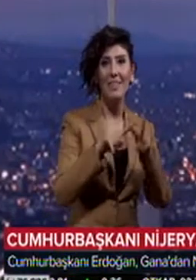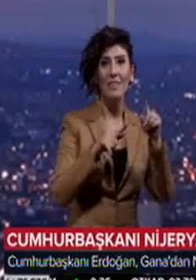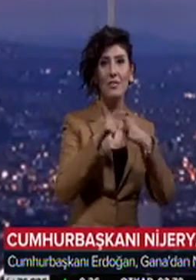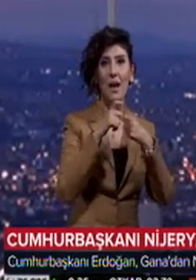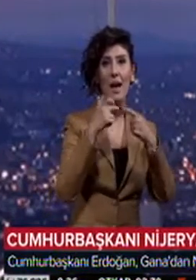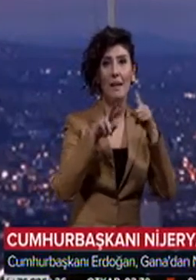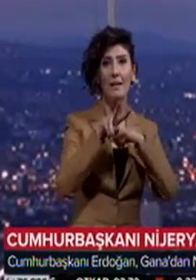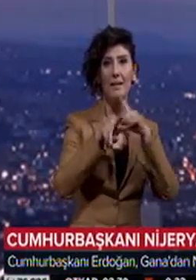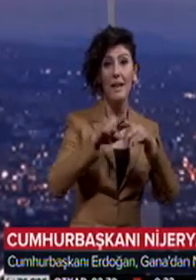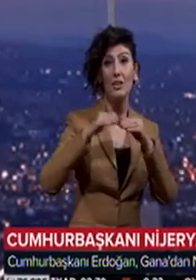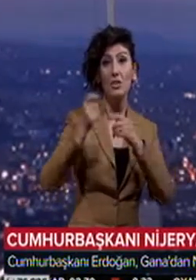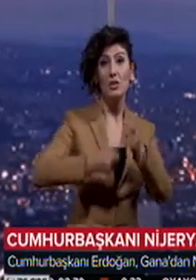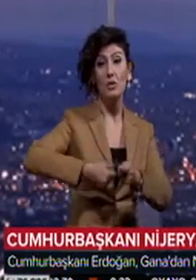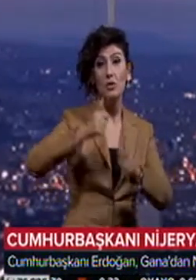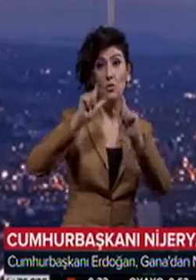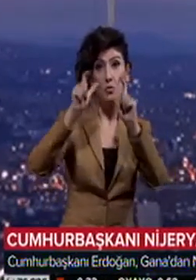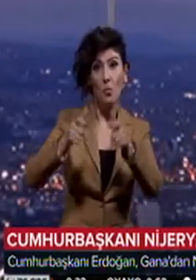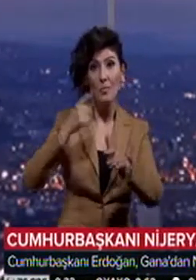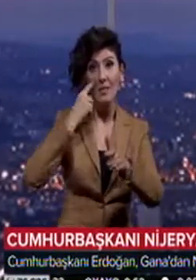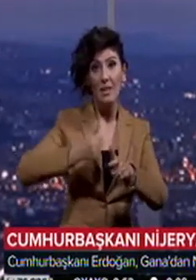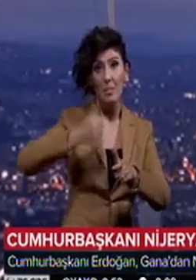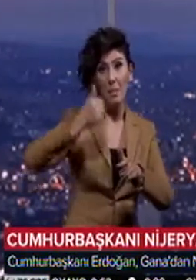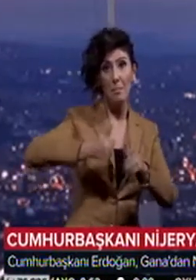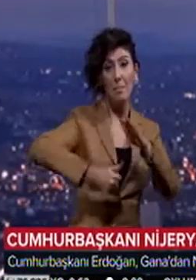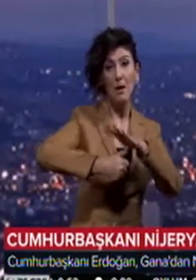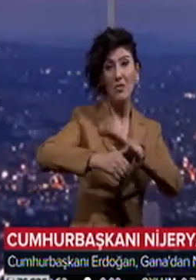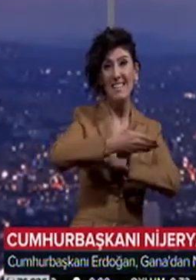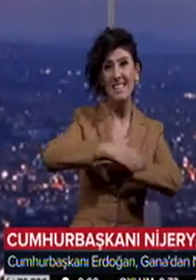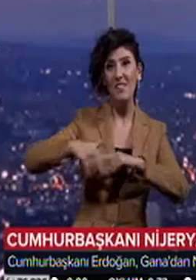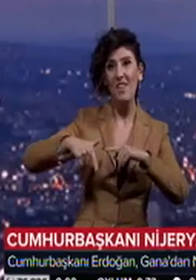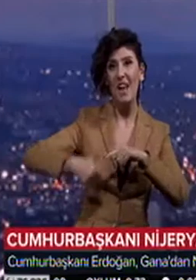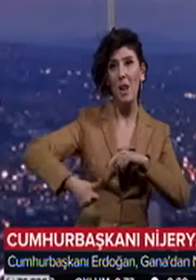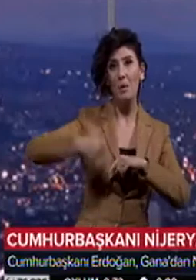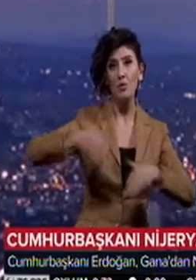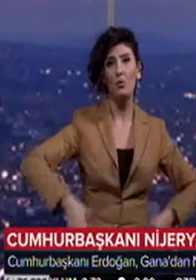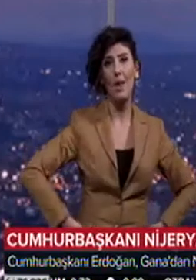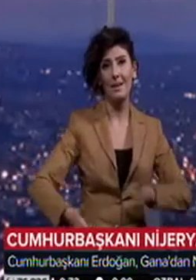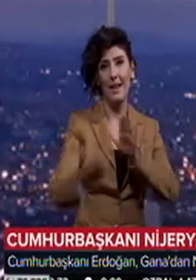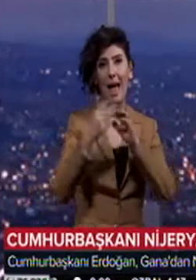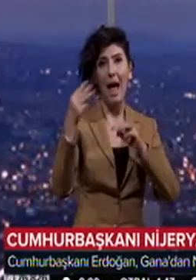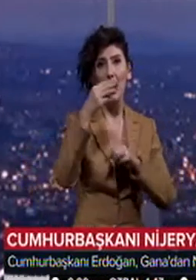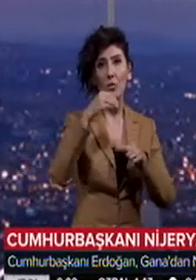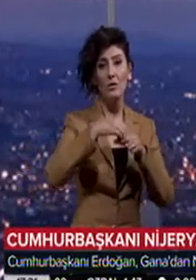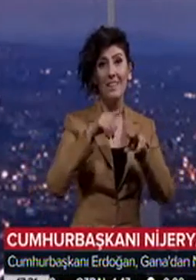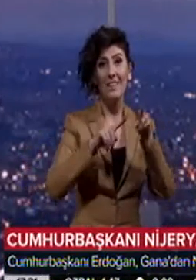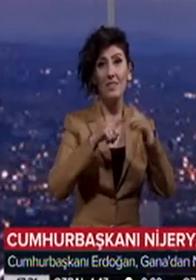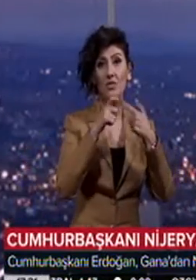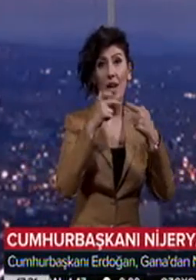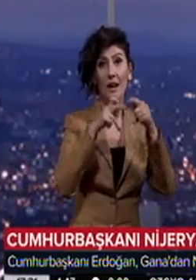işlerinden sorumlu devlet bakanı ve başkent sınırları federal bakanı törenle karşıladı. Erdoğan için Nijerya Devlet Başkanlığı